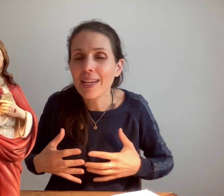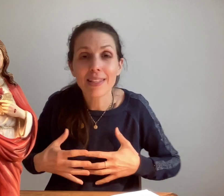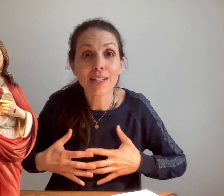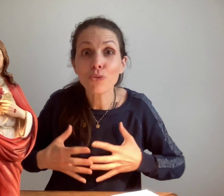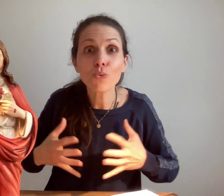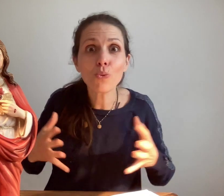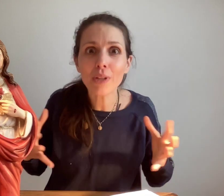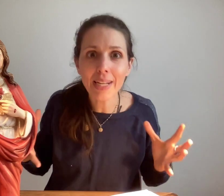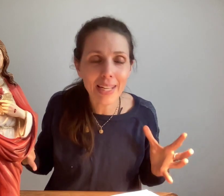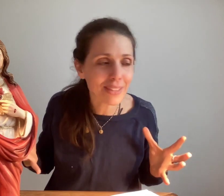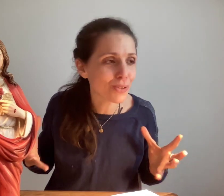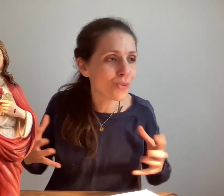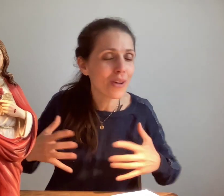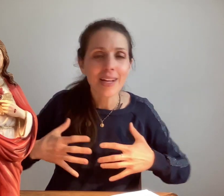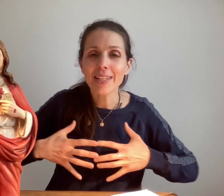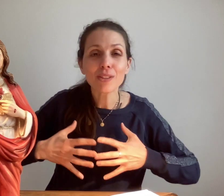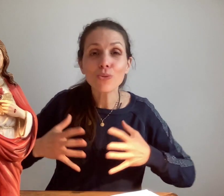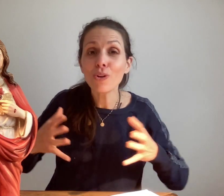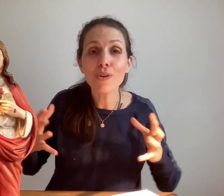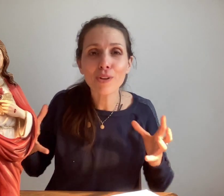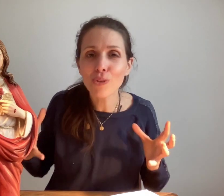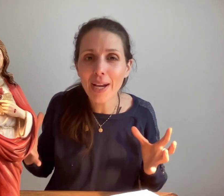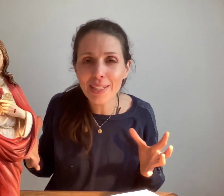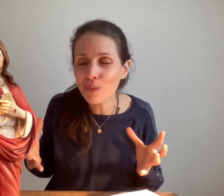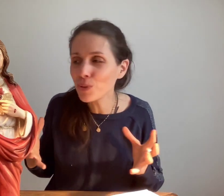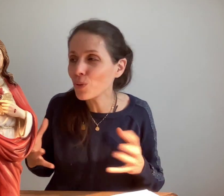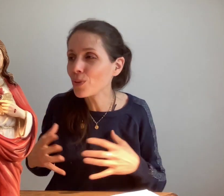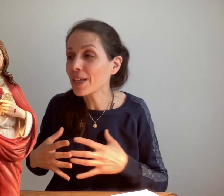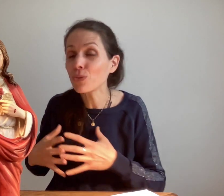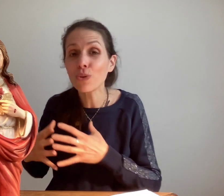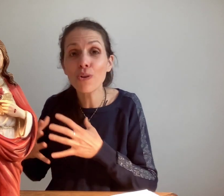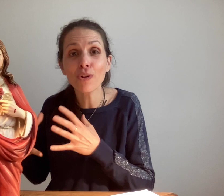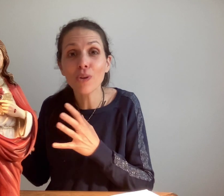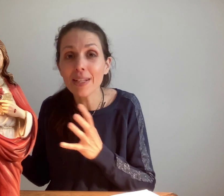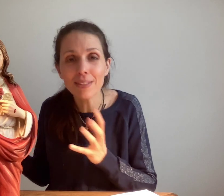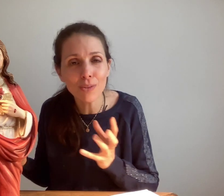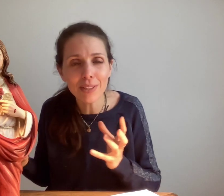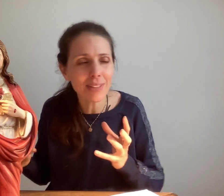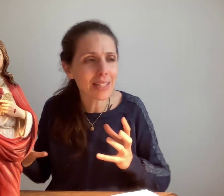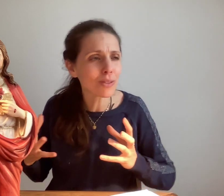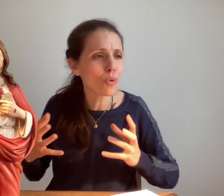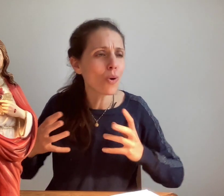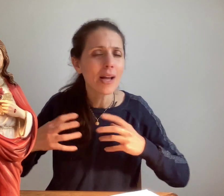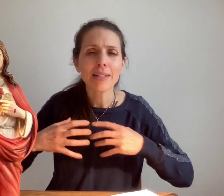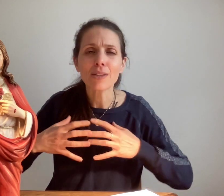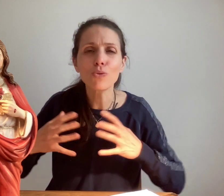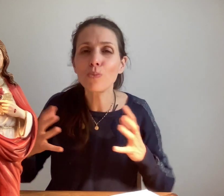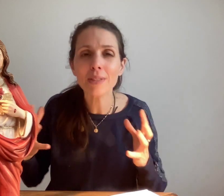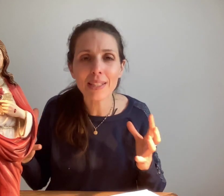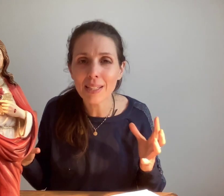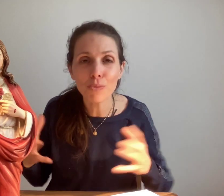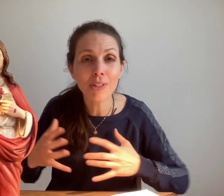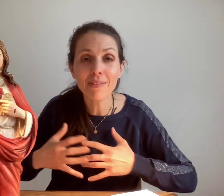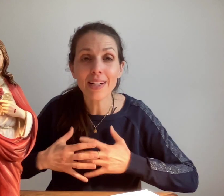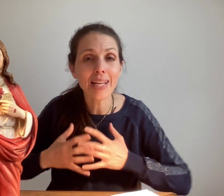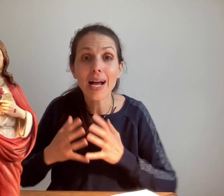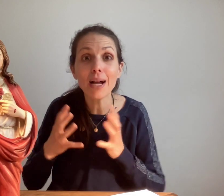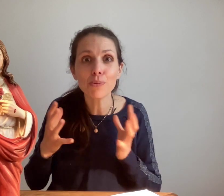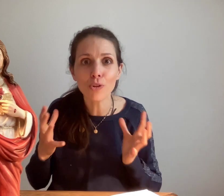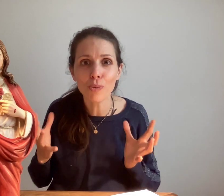il y a toute la création, il y a toute l'œuvre de la rédemption, il y a toute l'œuvre de la sanctification, il y a tous mes attributs divins, il y a absolument